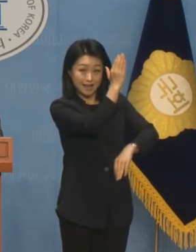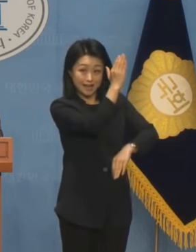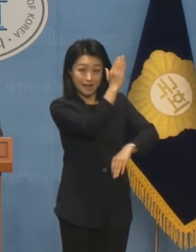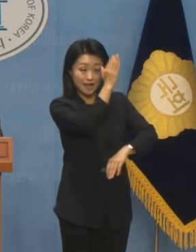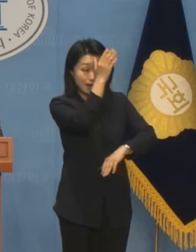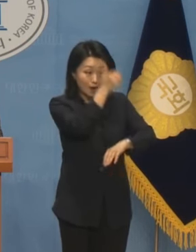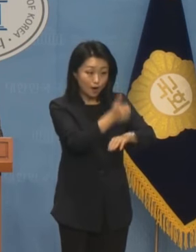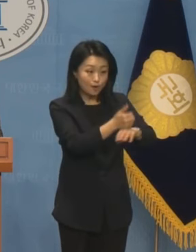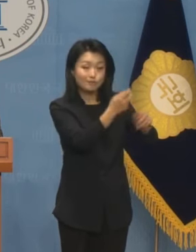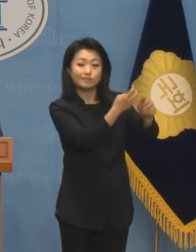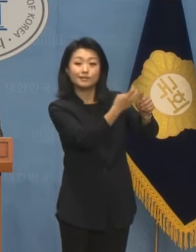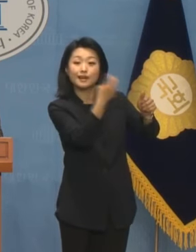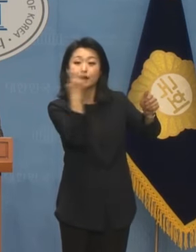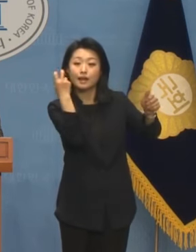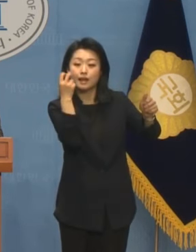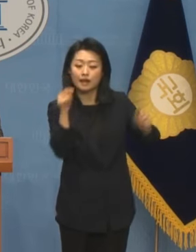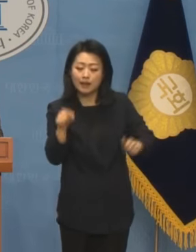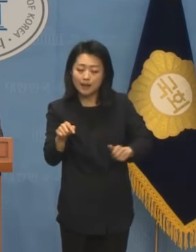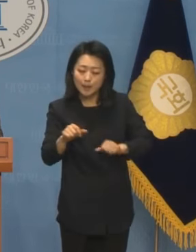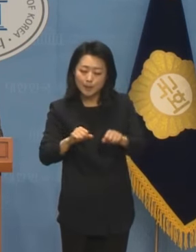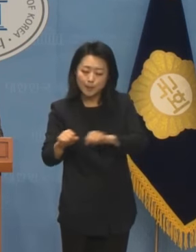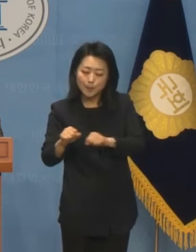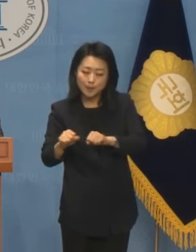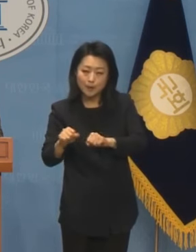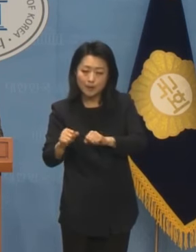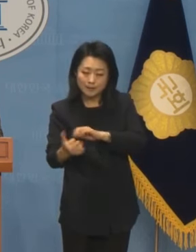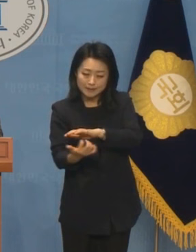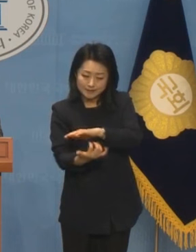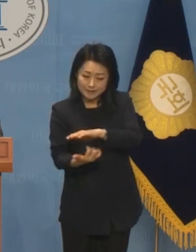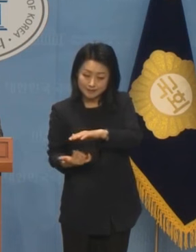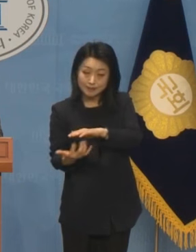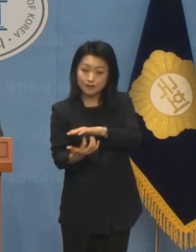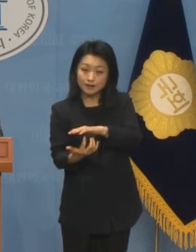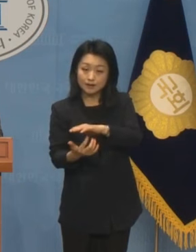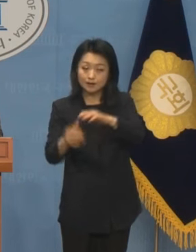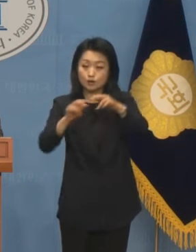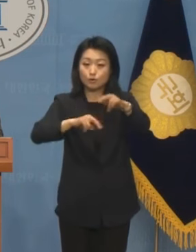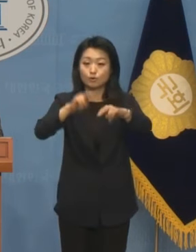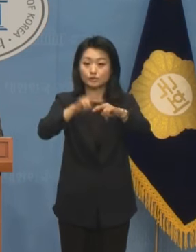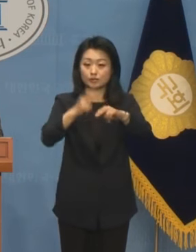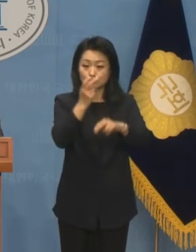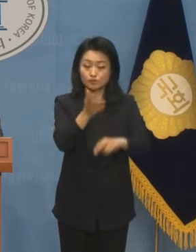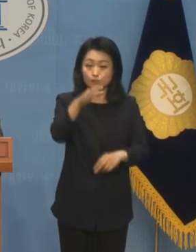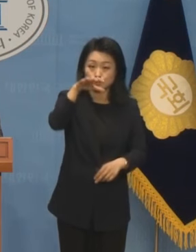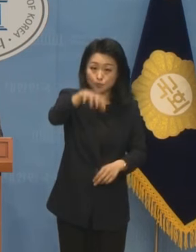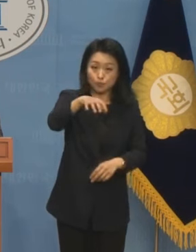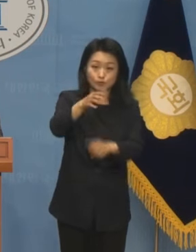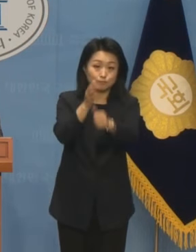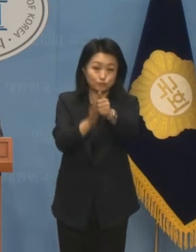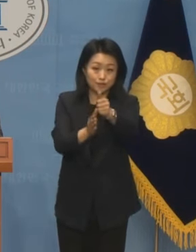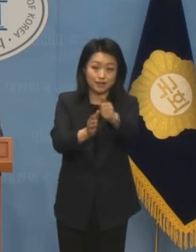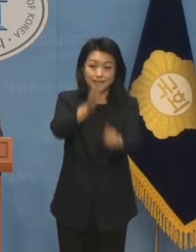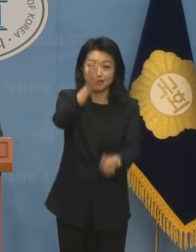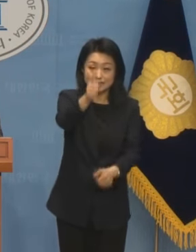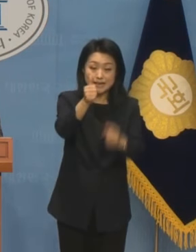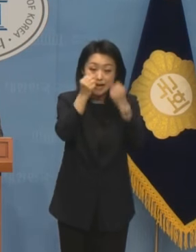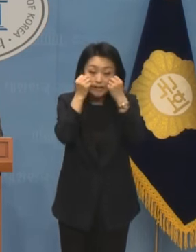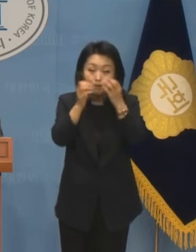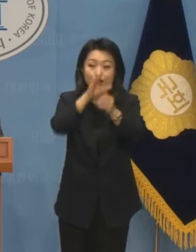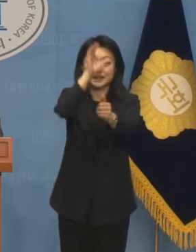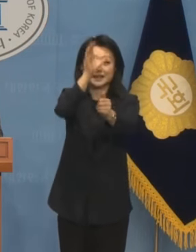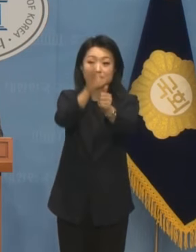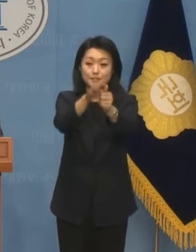가겠다는 것입니다. 아울러 공수처에 당부합니다. 새 공수처장이 임명된 만큼